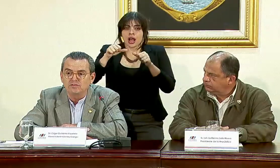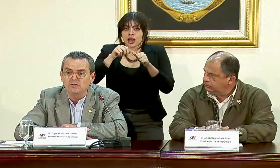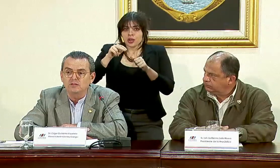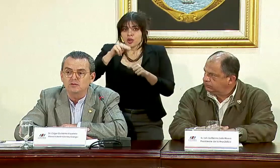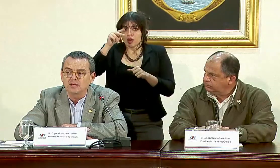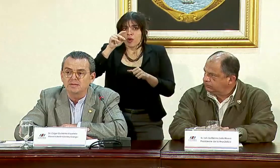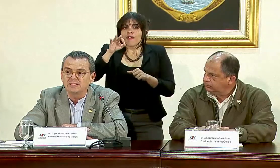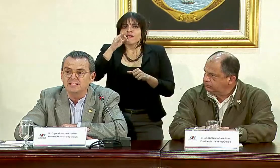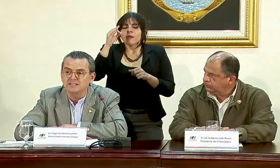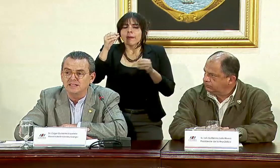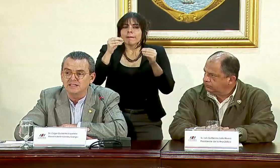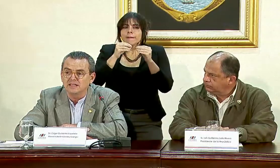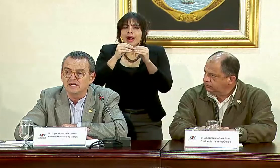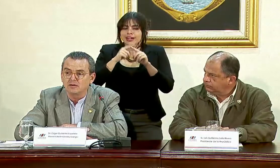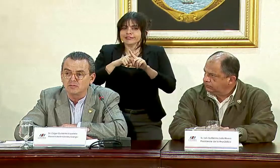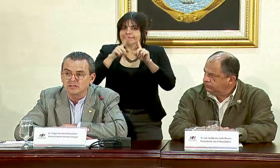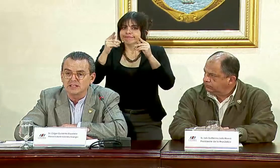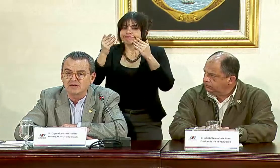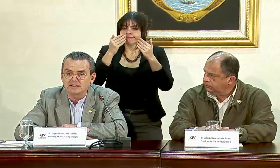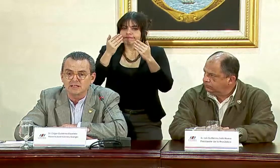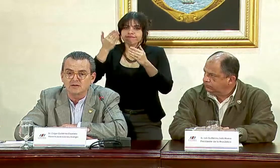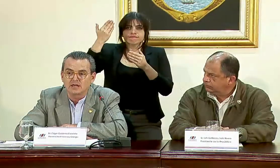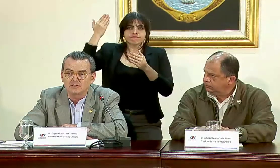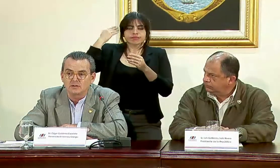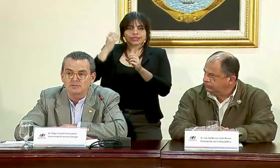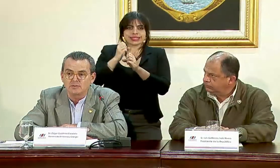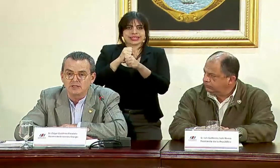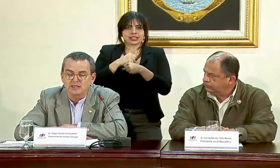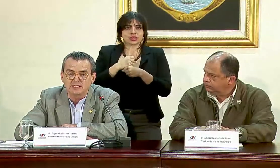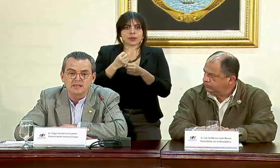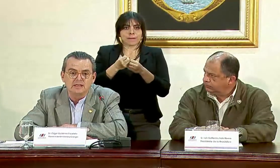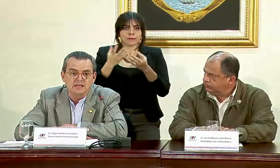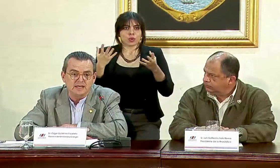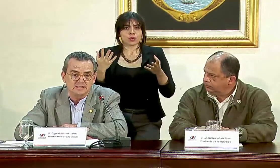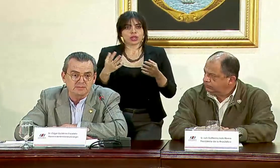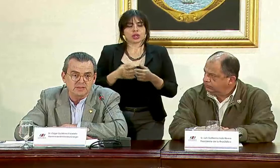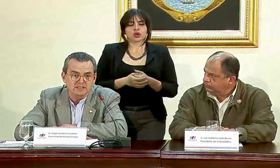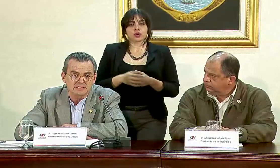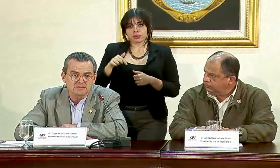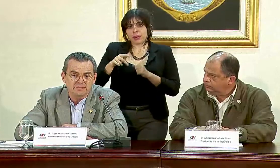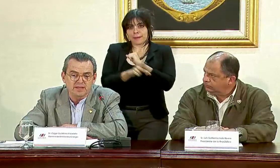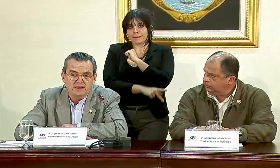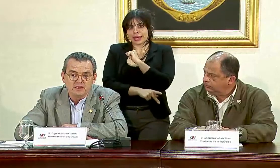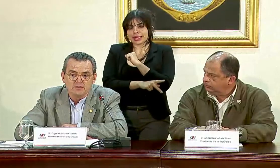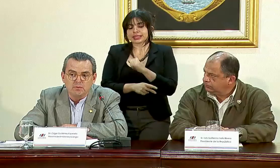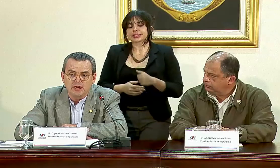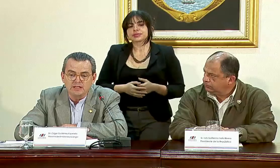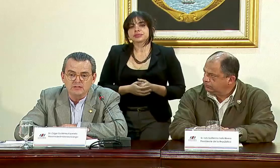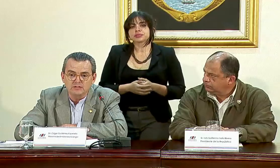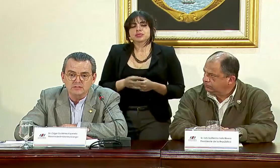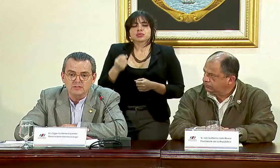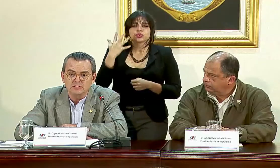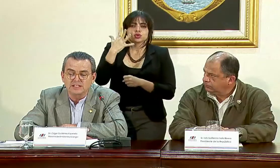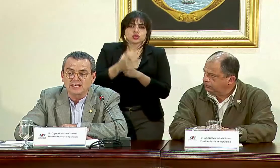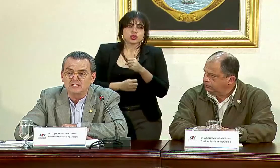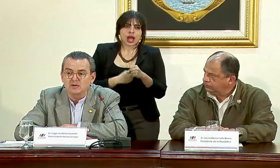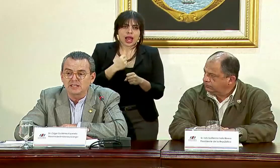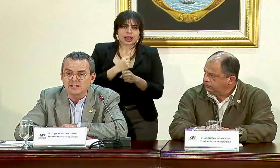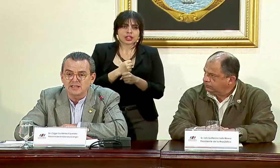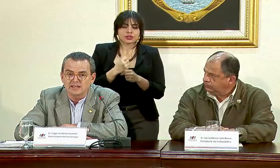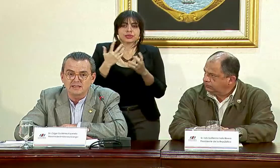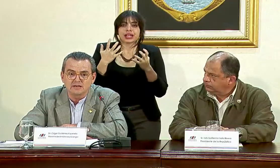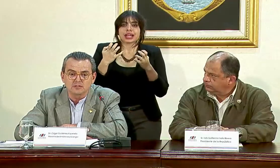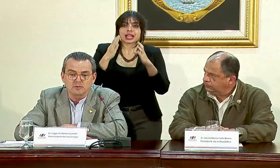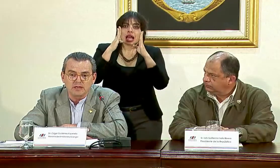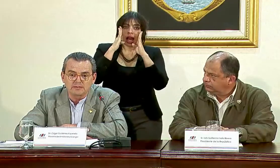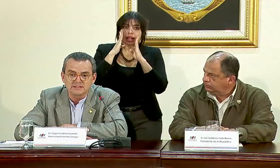de una forma totalmente distinta a como se estaba haciendo la gestión pública en este país. Por años se quiso